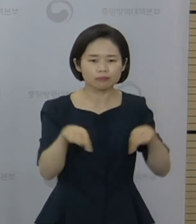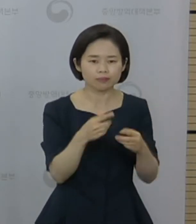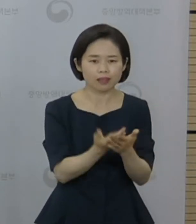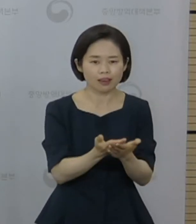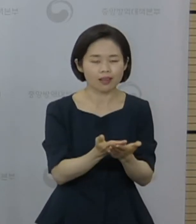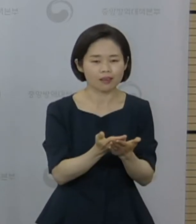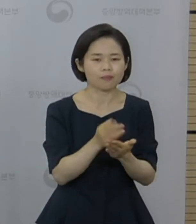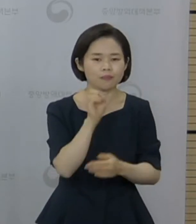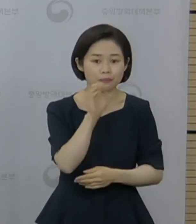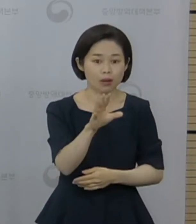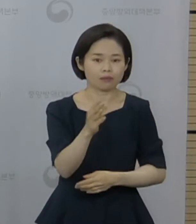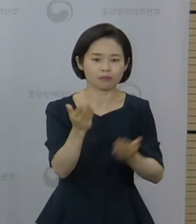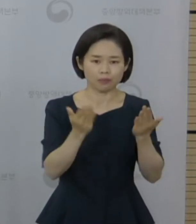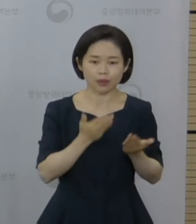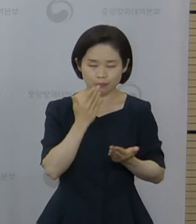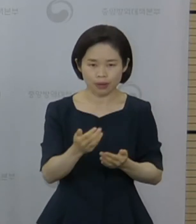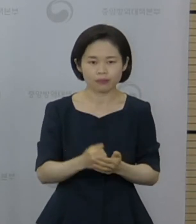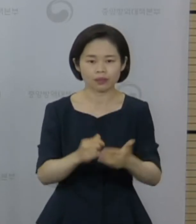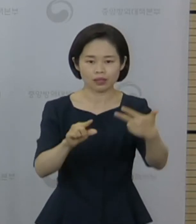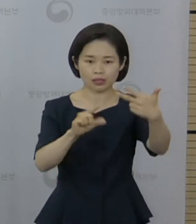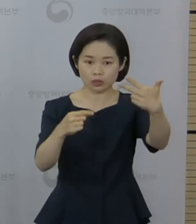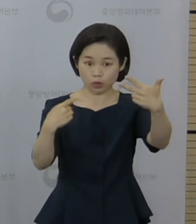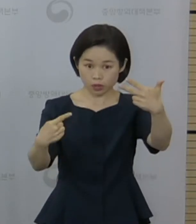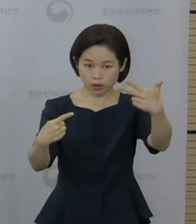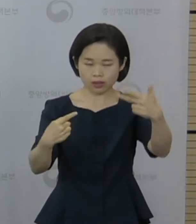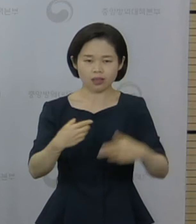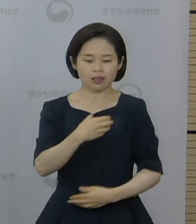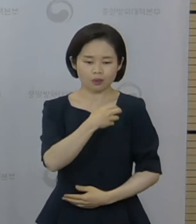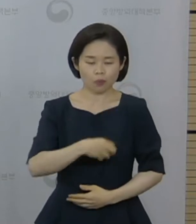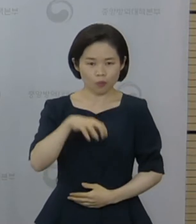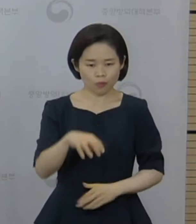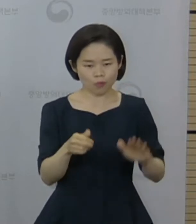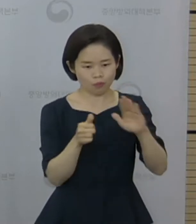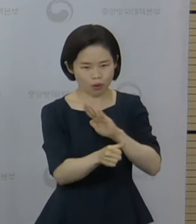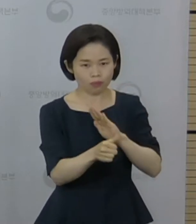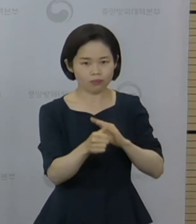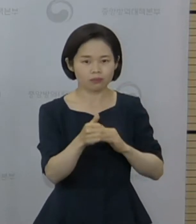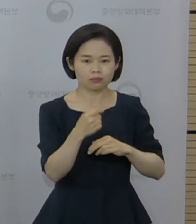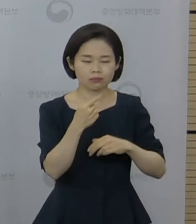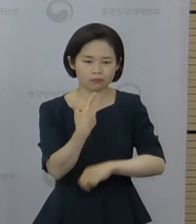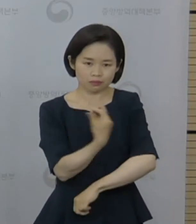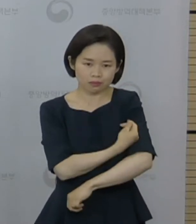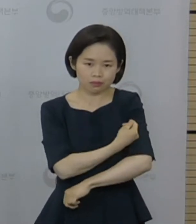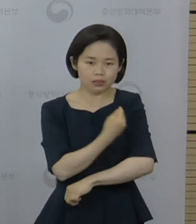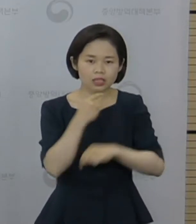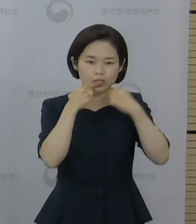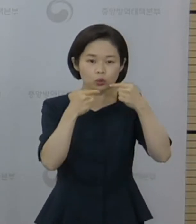7월 1일부터는 읍면동 주민센터에서도 종이 증명서를 발급받을 수 있습니다.